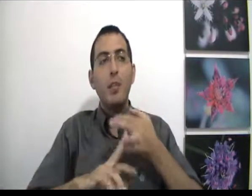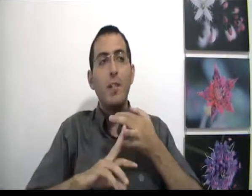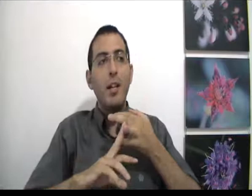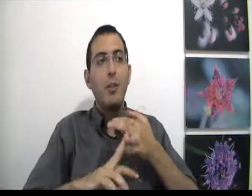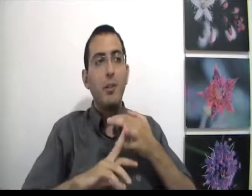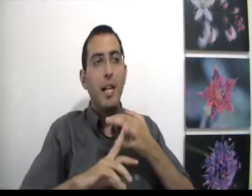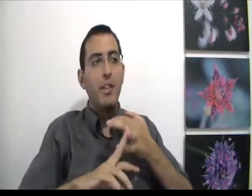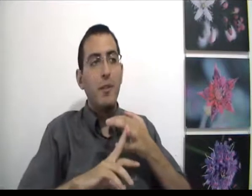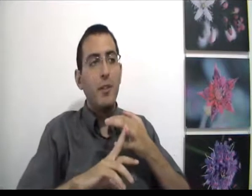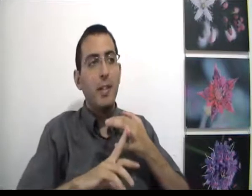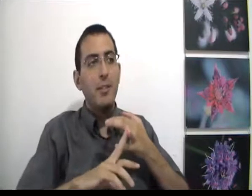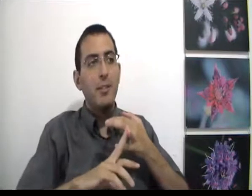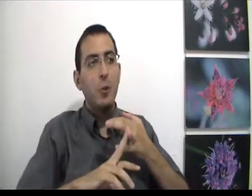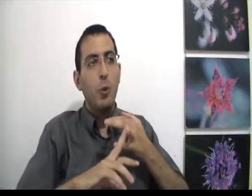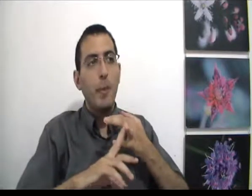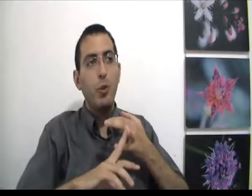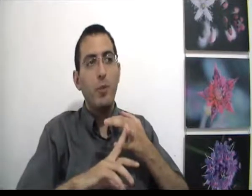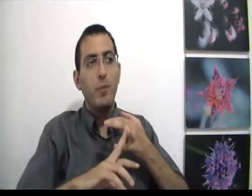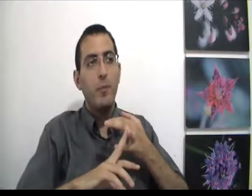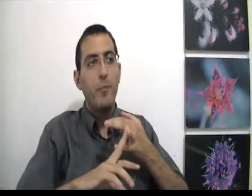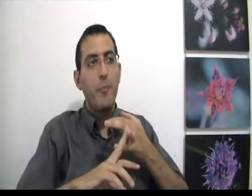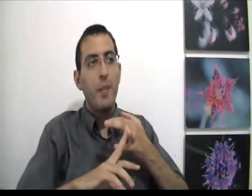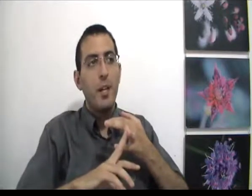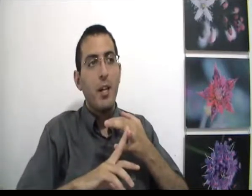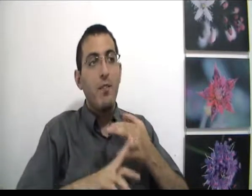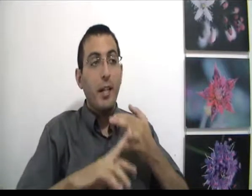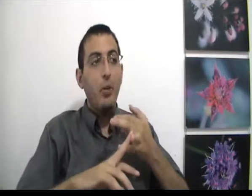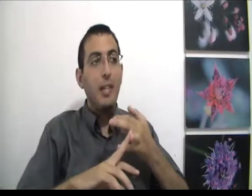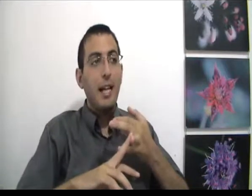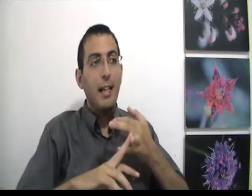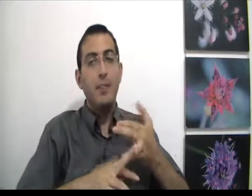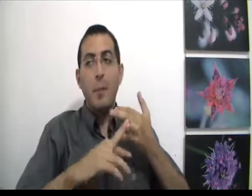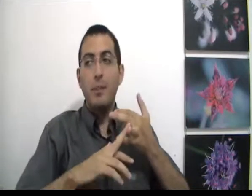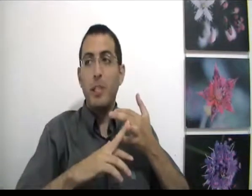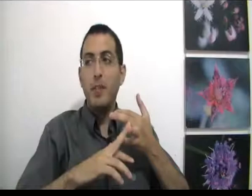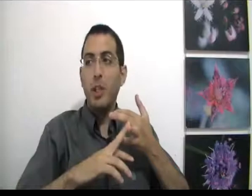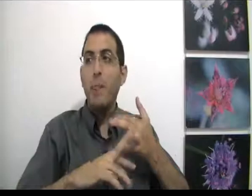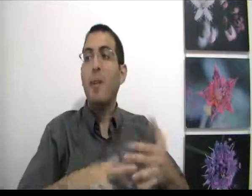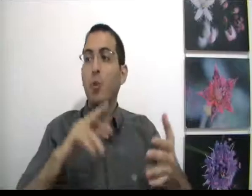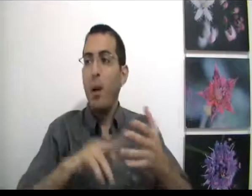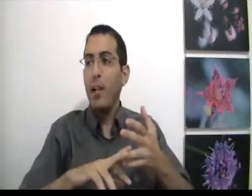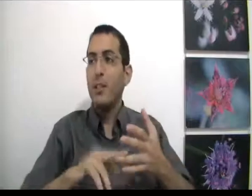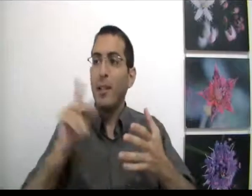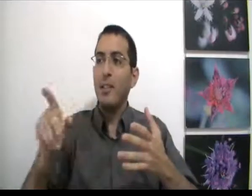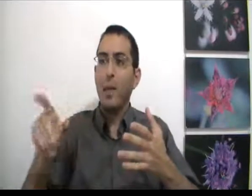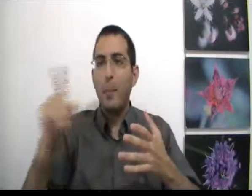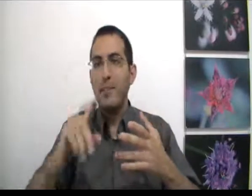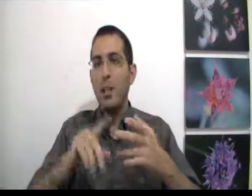שהדבר הטוב שעליו אתה מפנטז הוא באמת טוב ואני רוצה להגיד שמפרספקטיבה שלי בטוח שמה שאתה מחפש זה לא